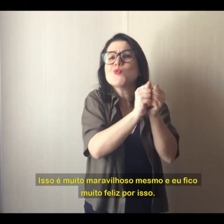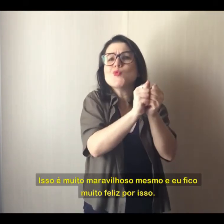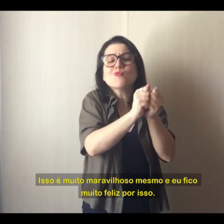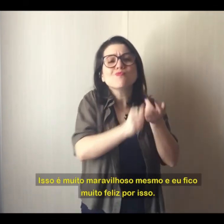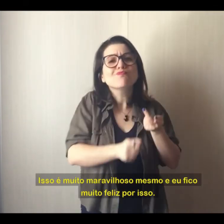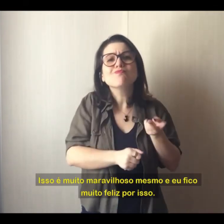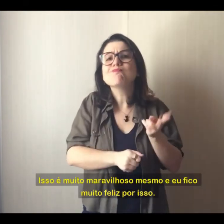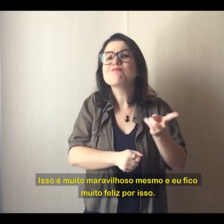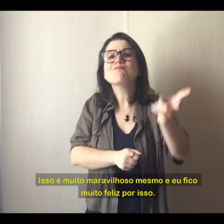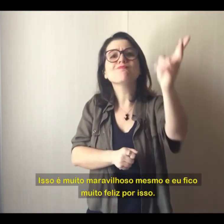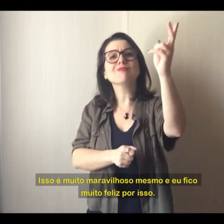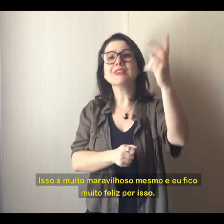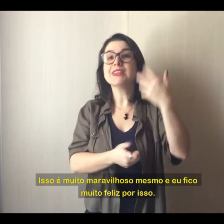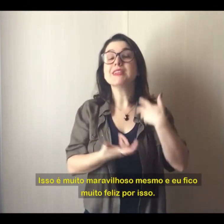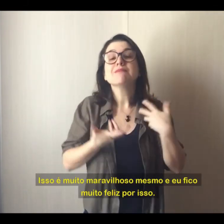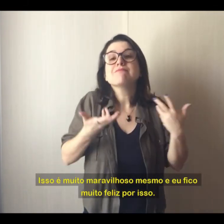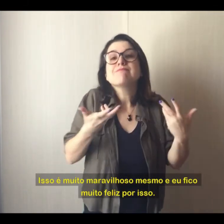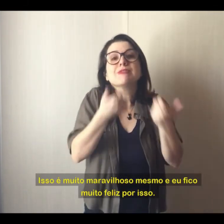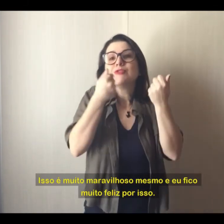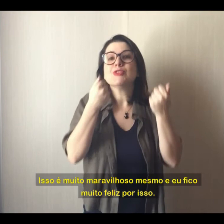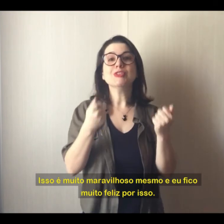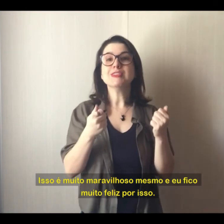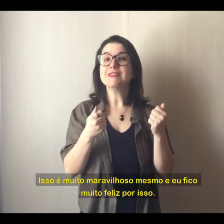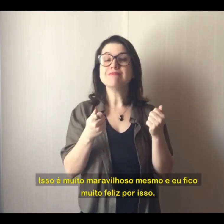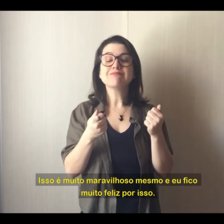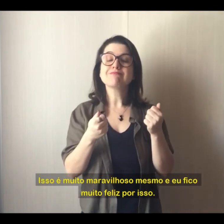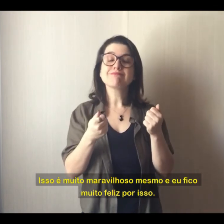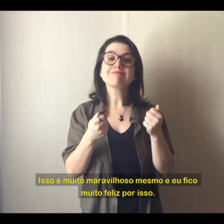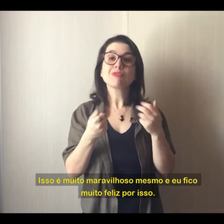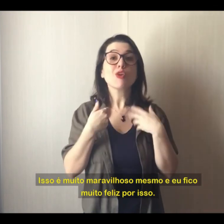Isso é muito maravilhoso mesmo. E eu fico muito feliz por isso.